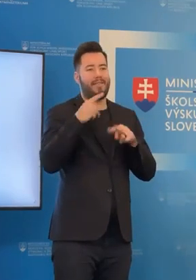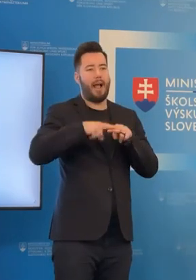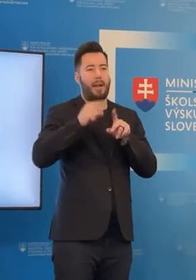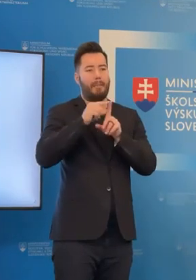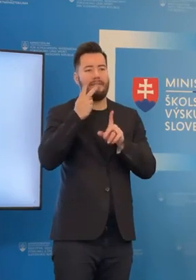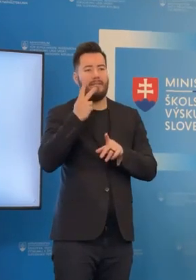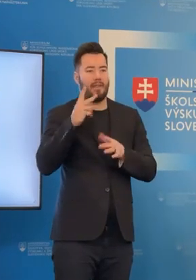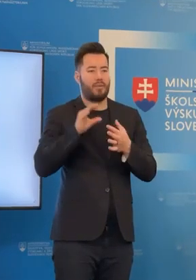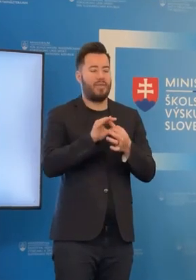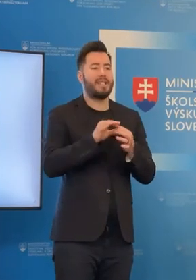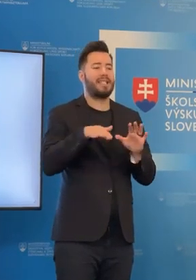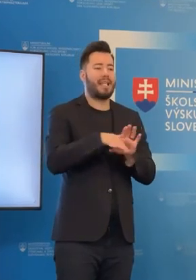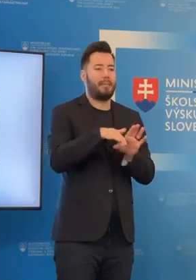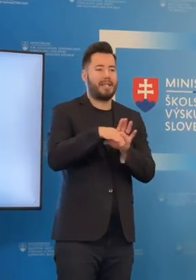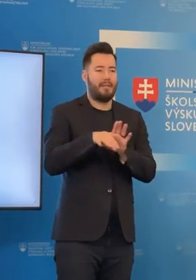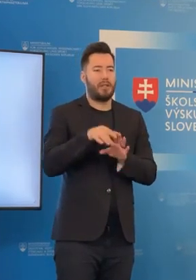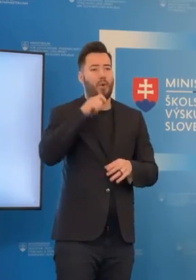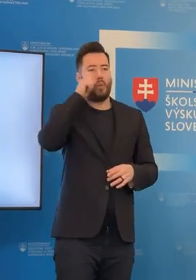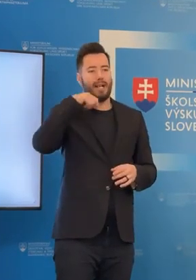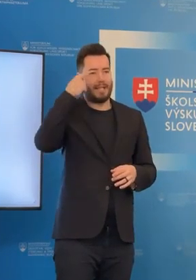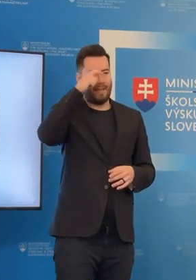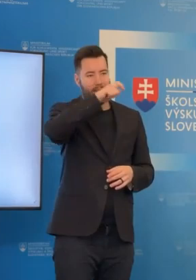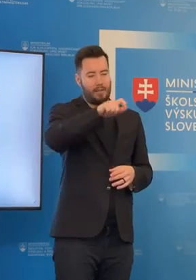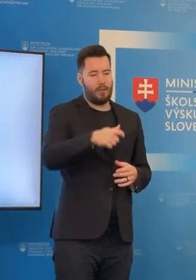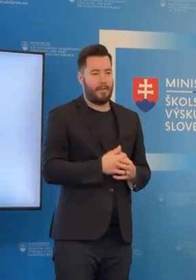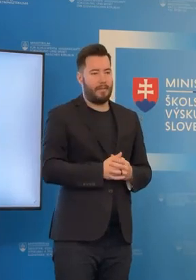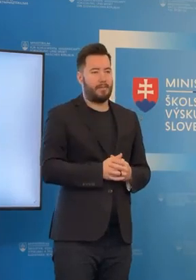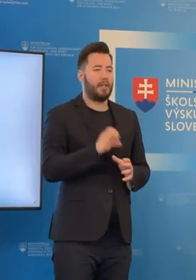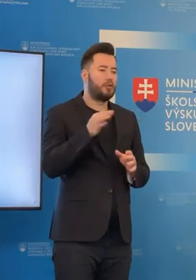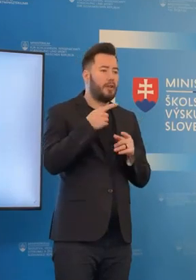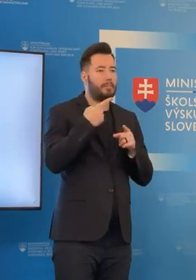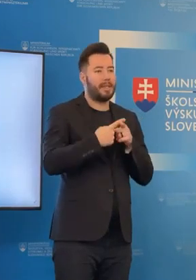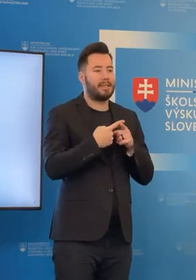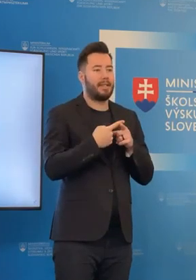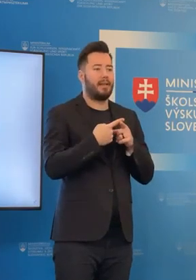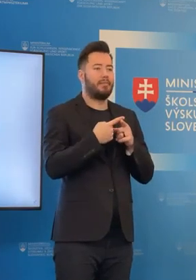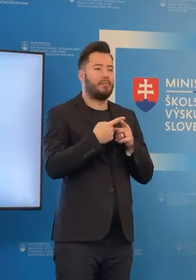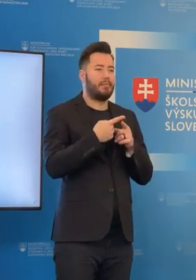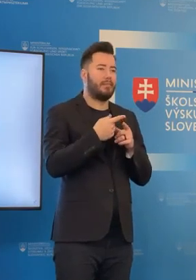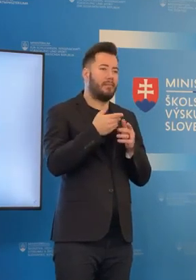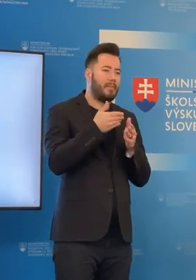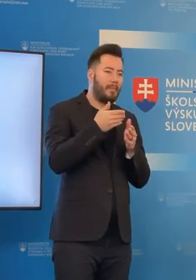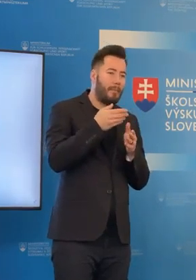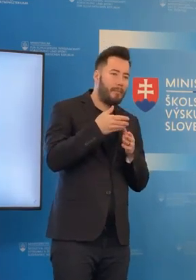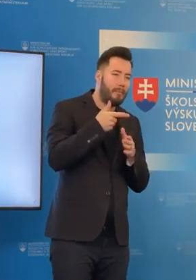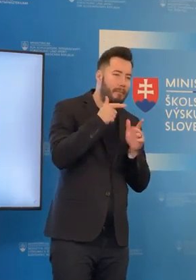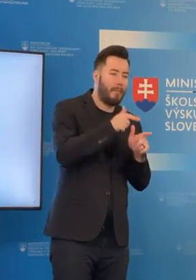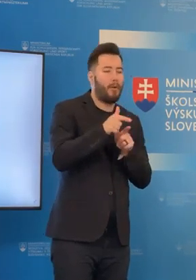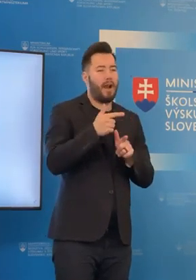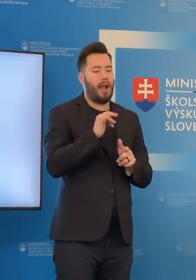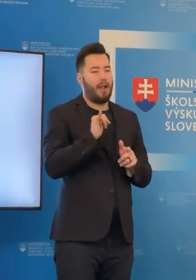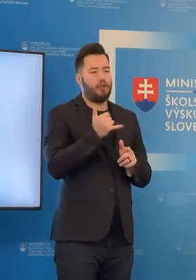podporu zamestnávania ukrajinských vedcov. Tam sa doľaďuje konkrétna forma podpory.